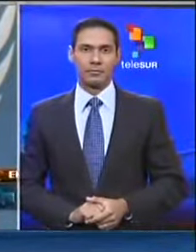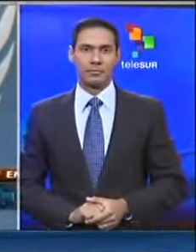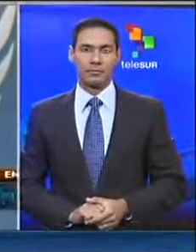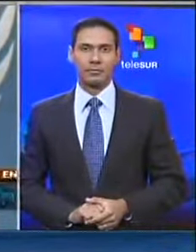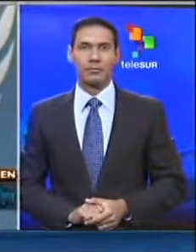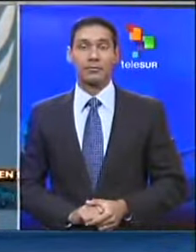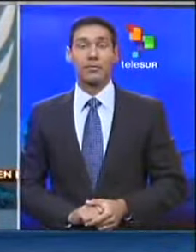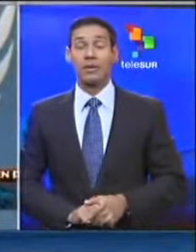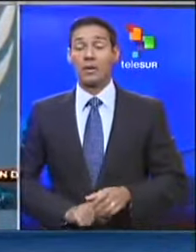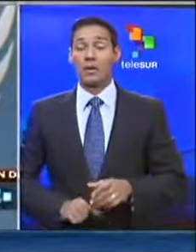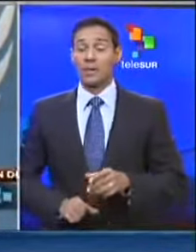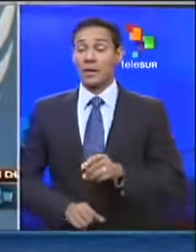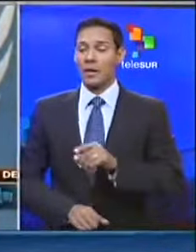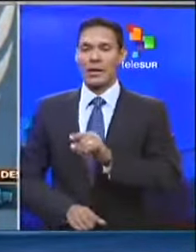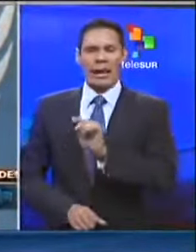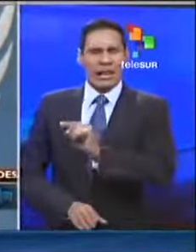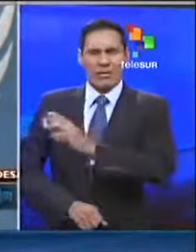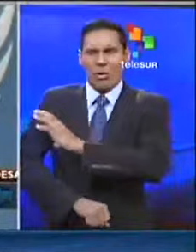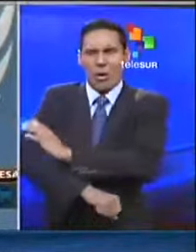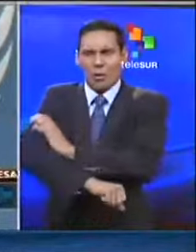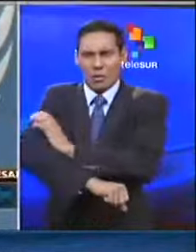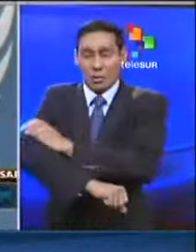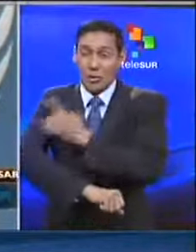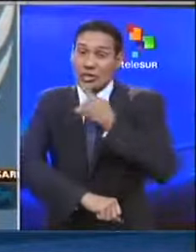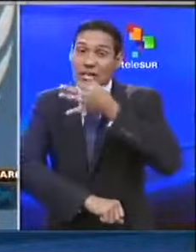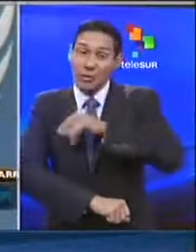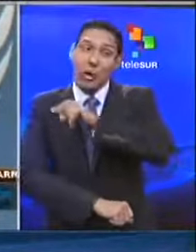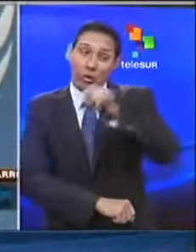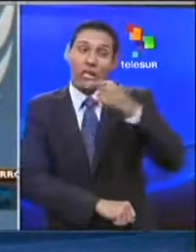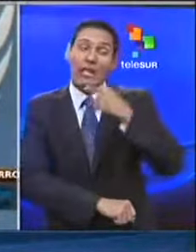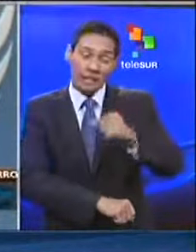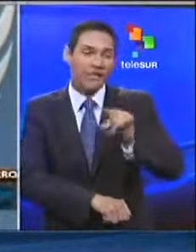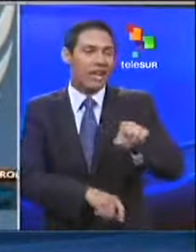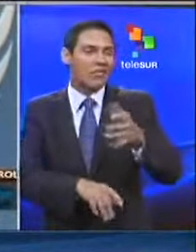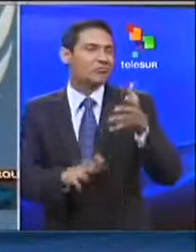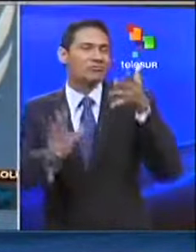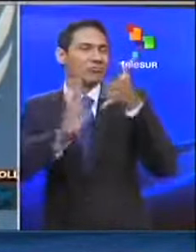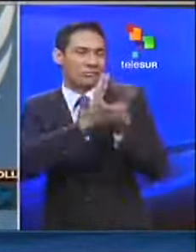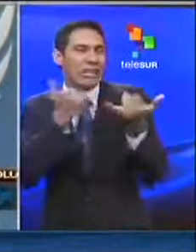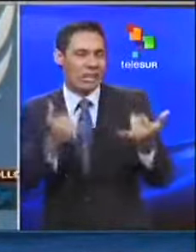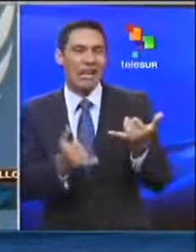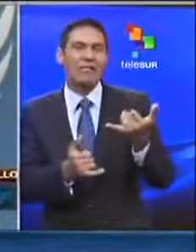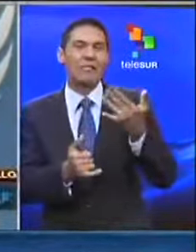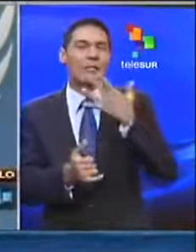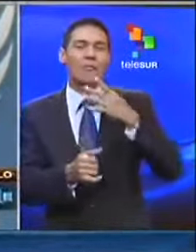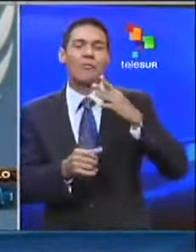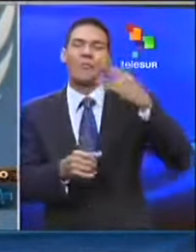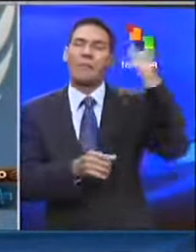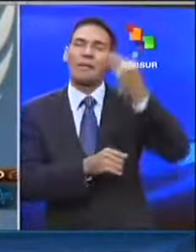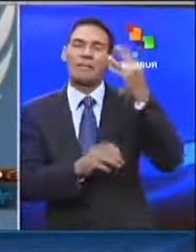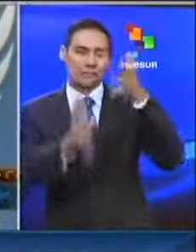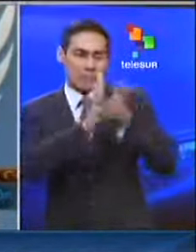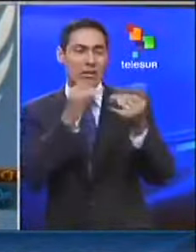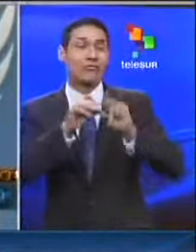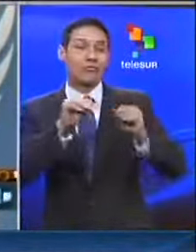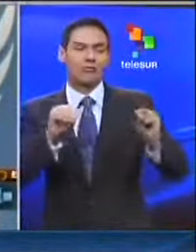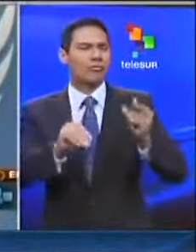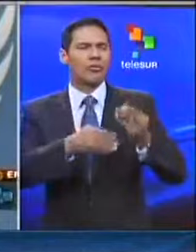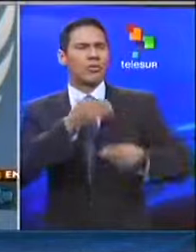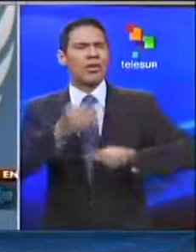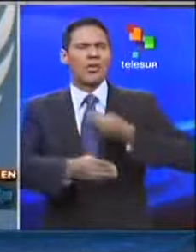La oposición seguro les ha comentado a ustedes que ellos han planteado su visión en cómo se debe